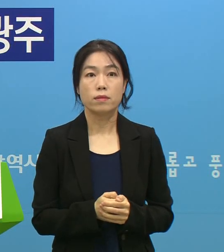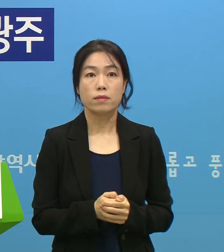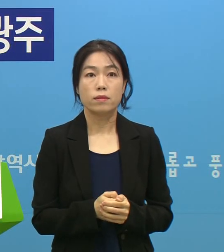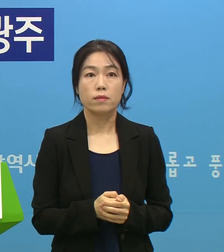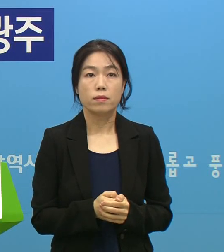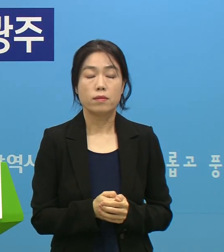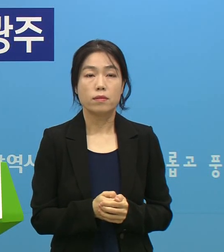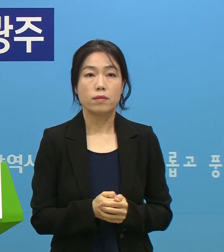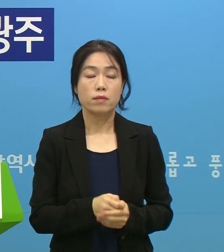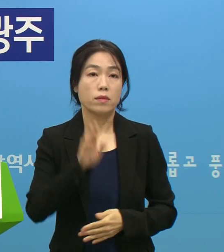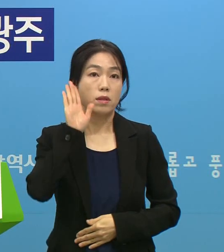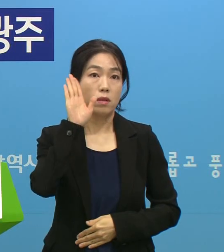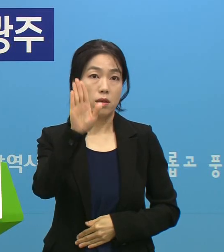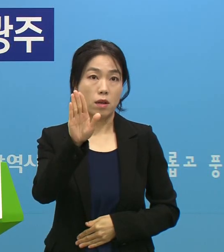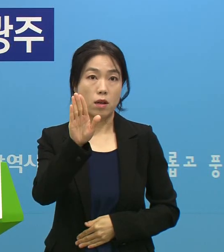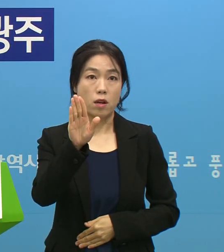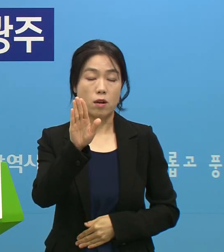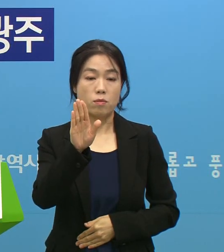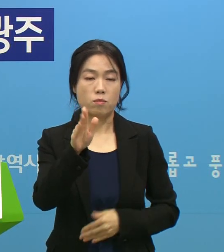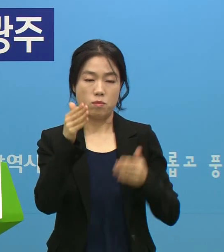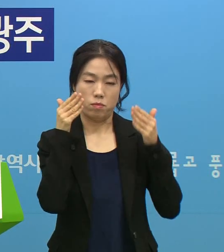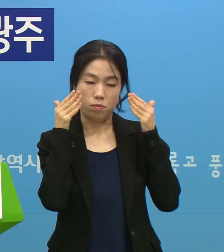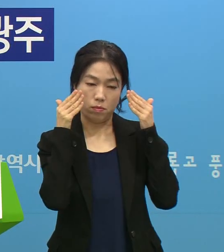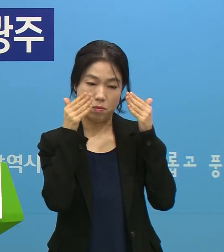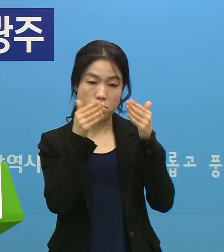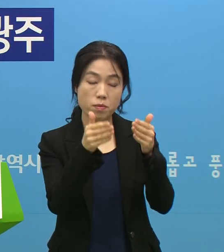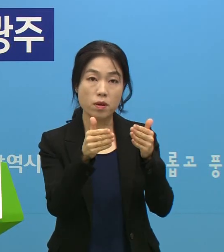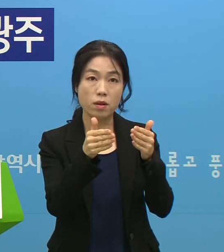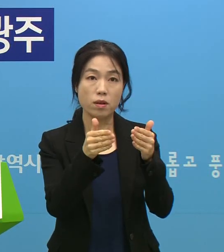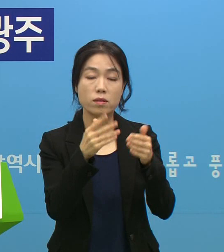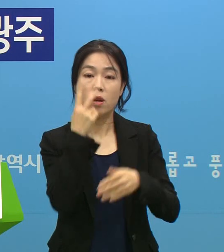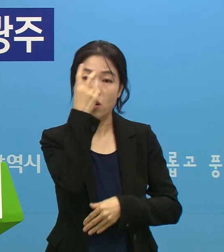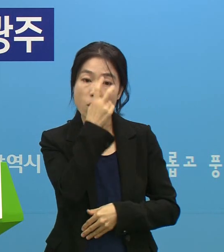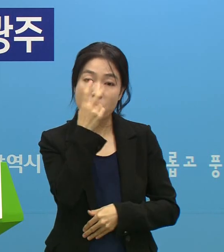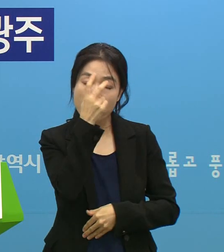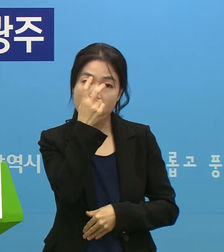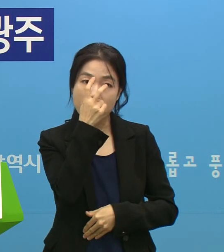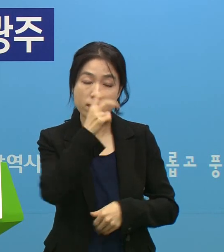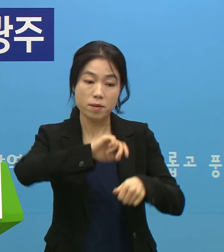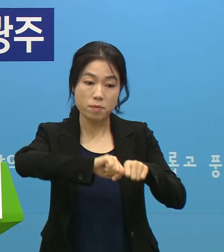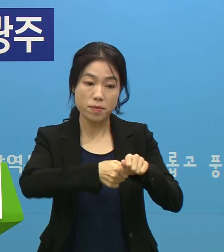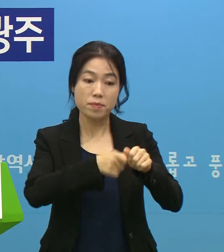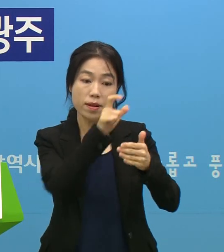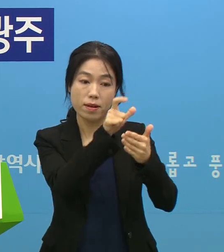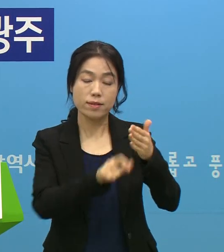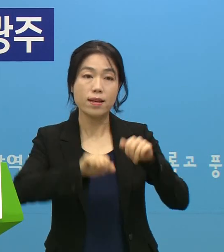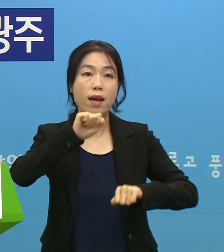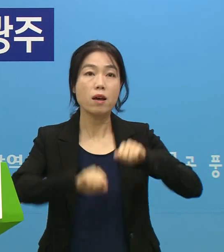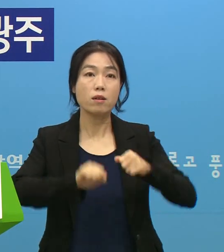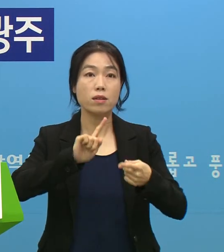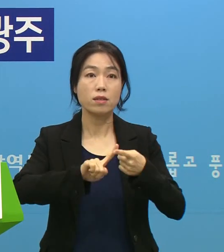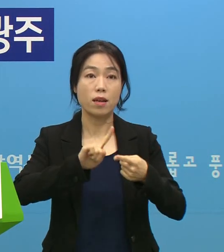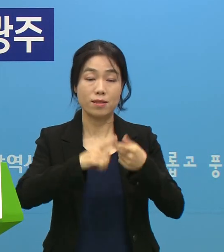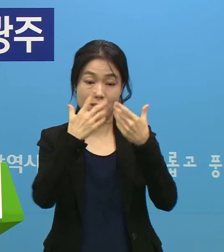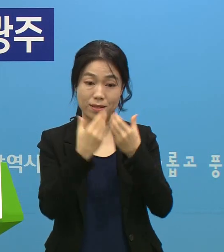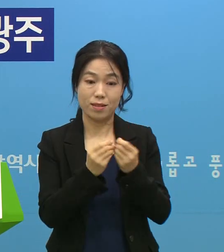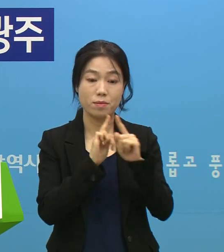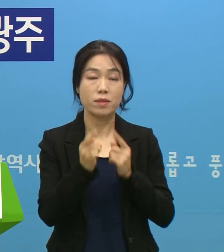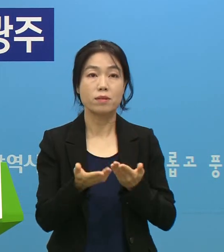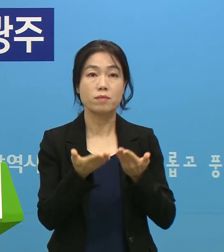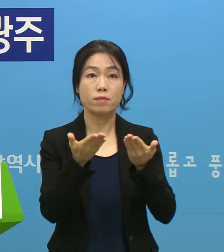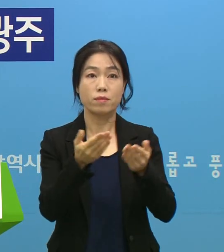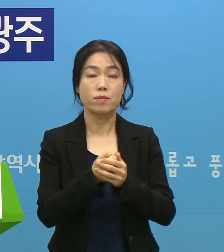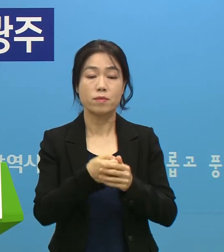앞으로 역점적으로 관리할 처벌 대상 행위에 대해서 말씀드리겠습니다.